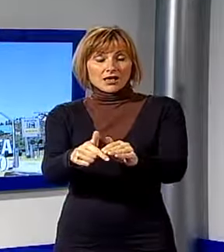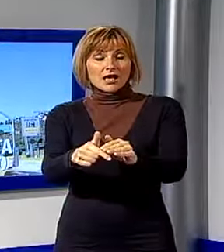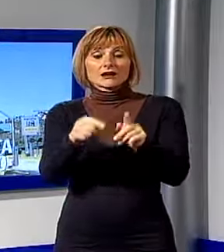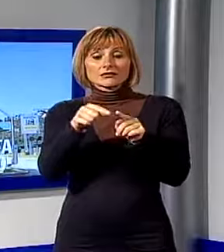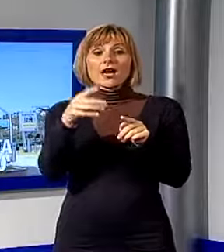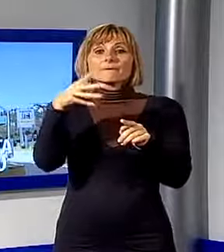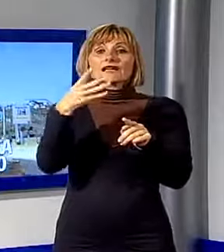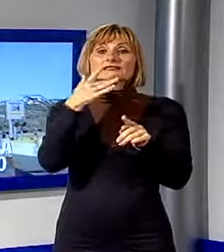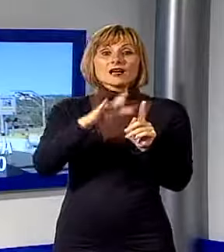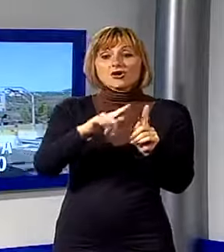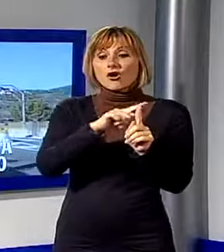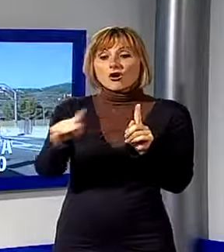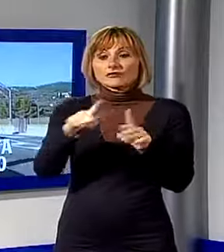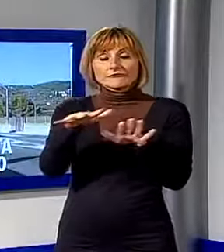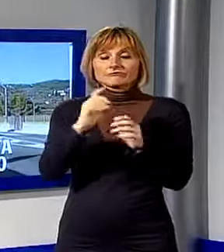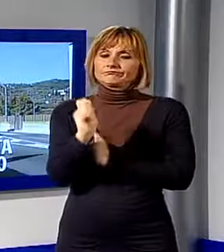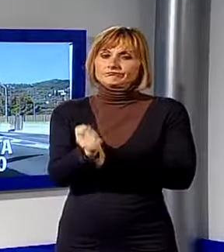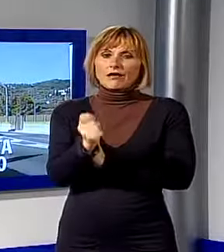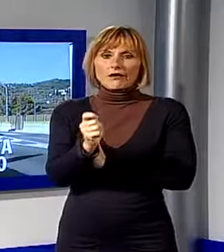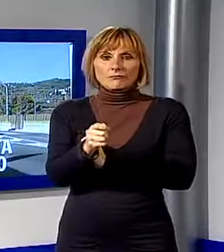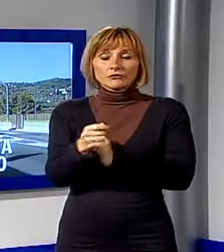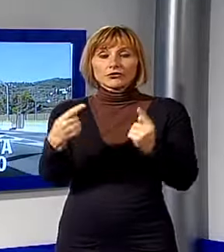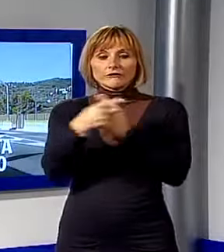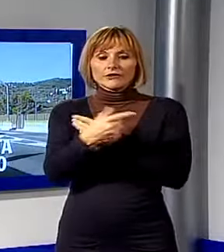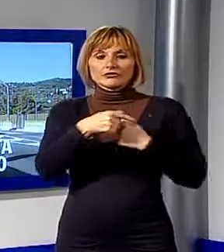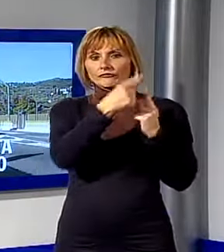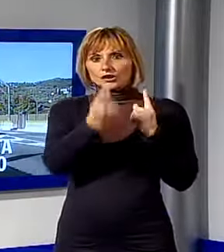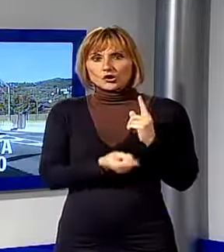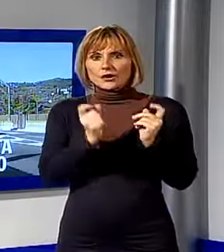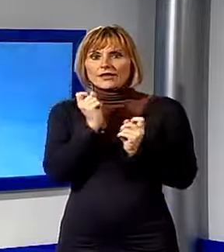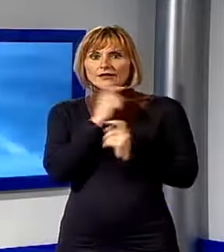percorrere il tratto tra Viareggio e Massarosa. Finora gratuito.